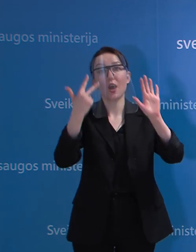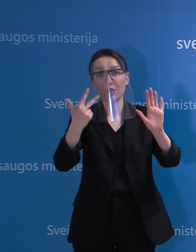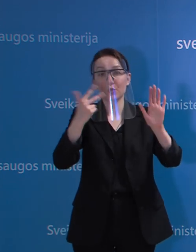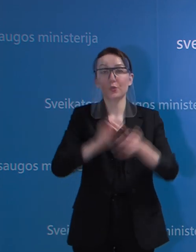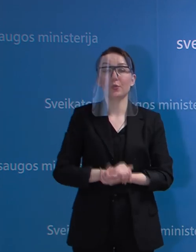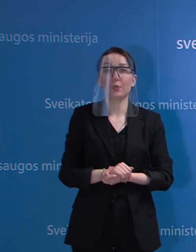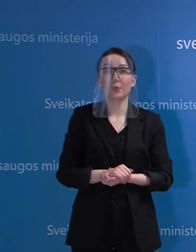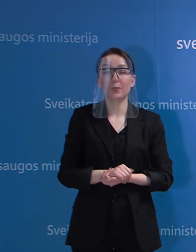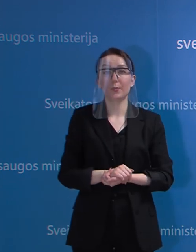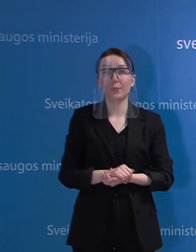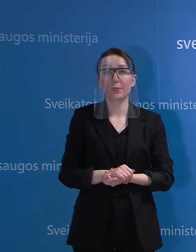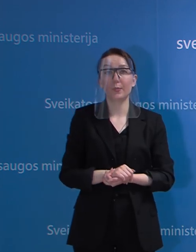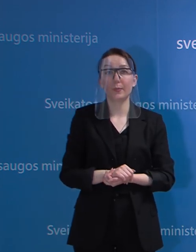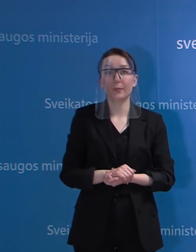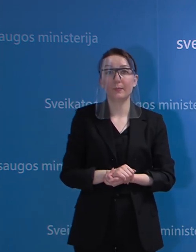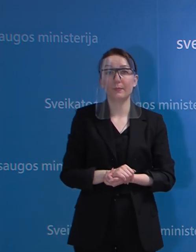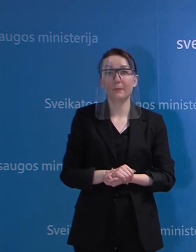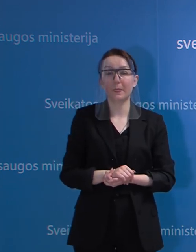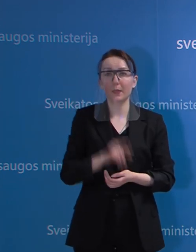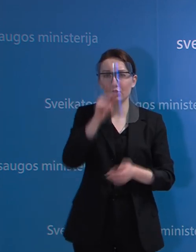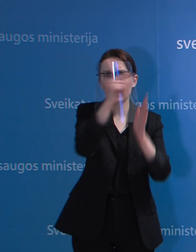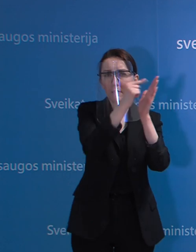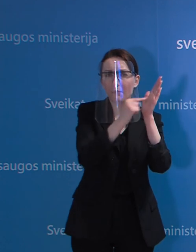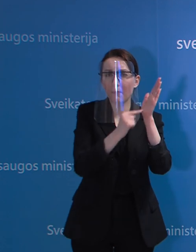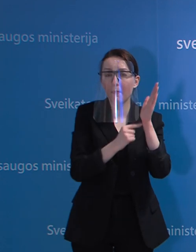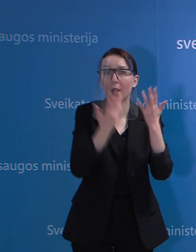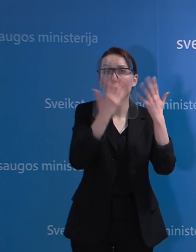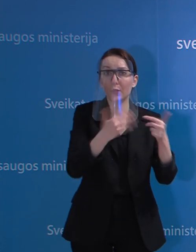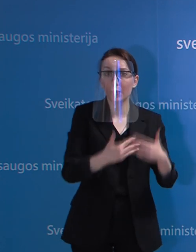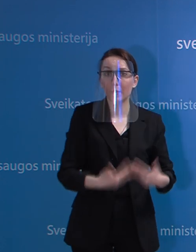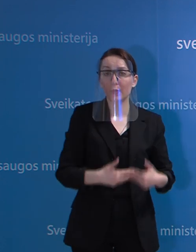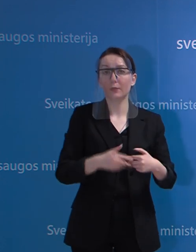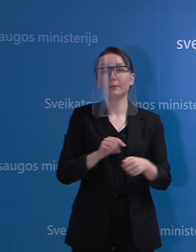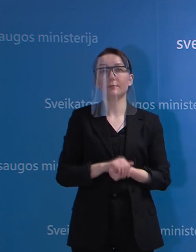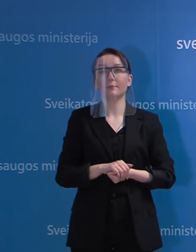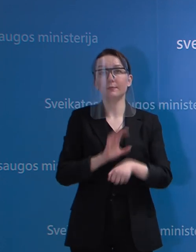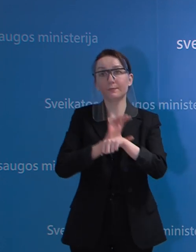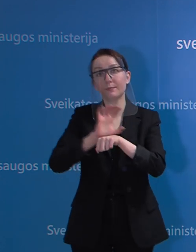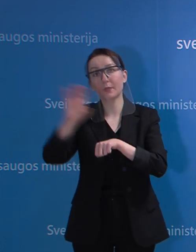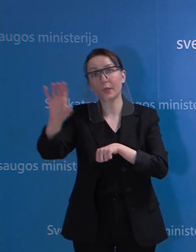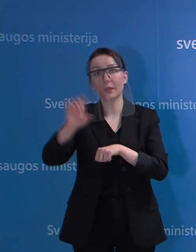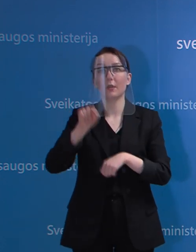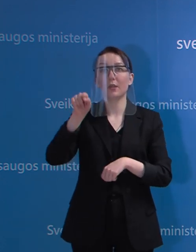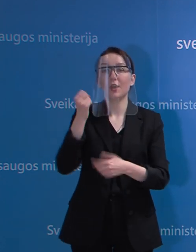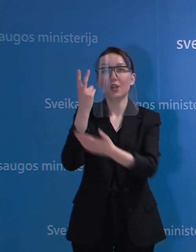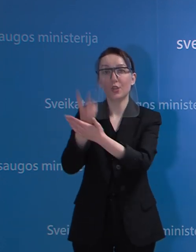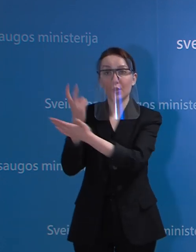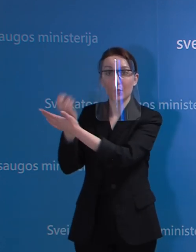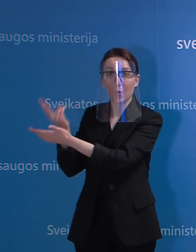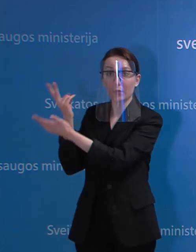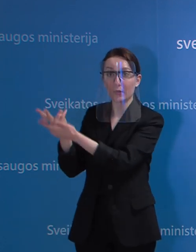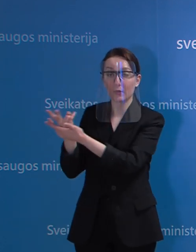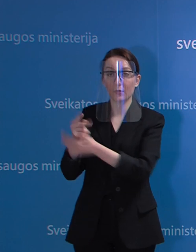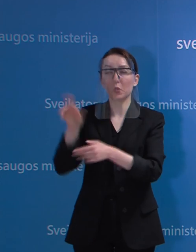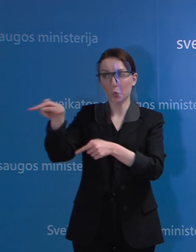laipsnių celsijaus, šie mano paminėti rizikos grupės pacientai bus gabenami į lygoninės, kurios